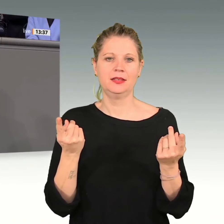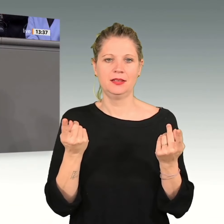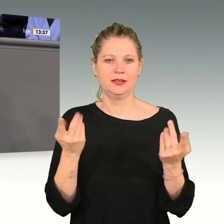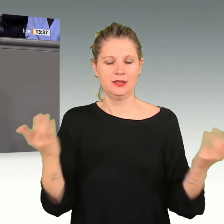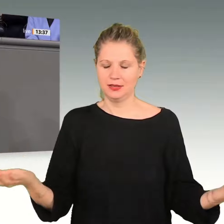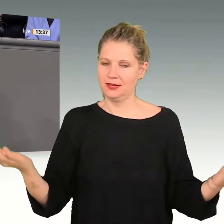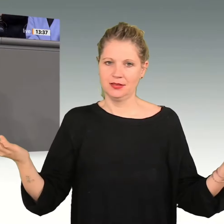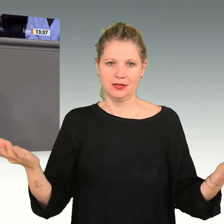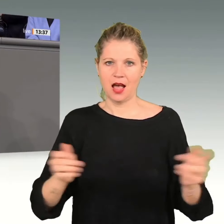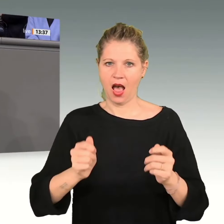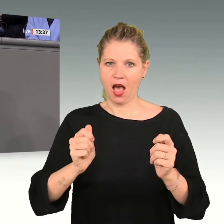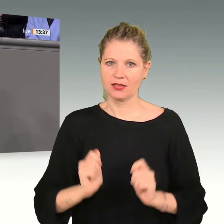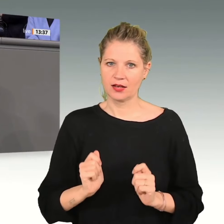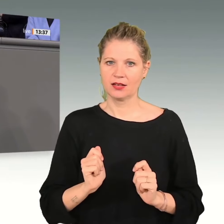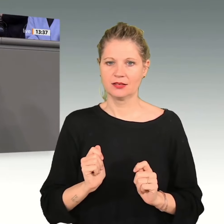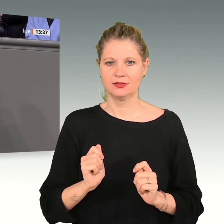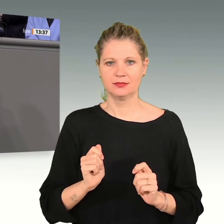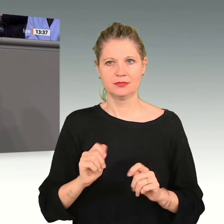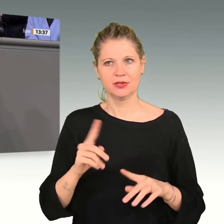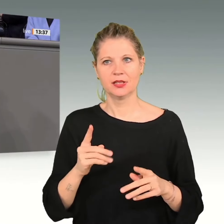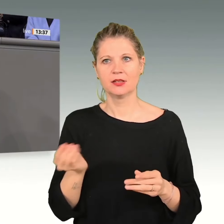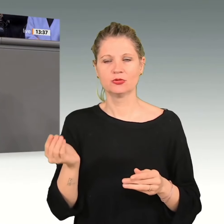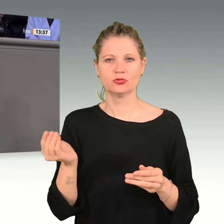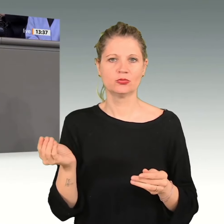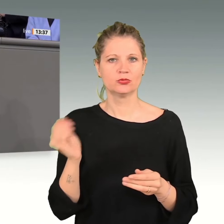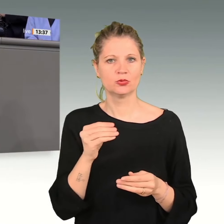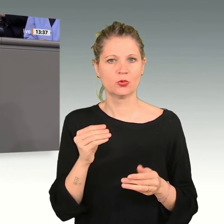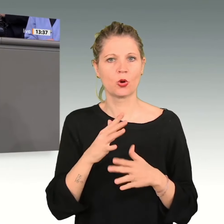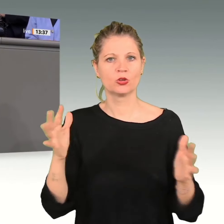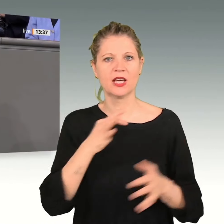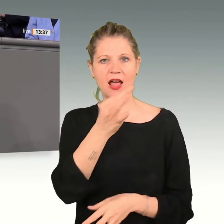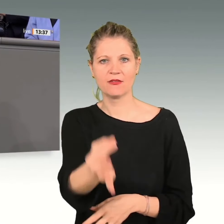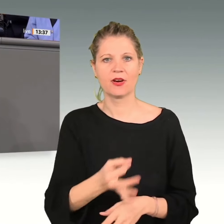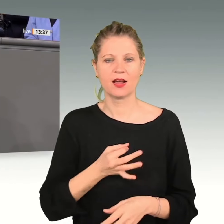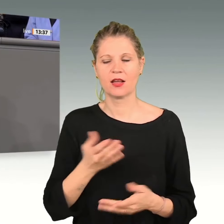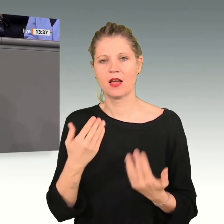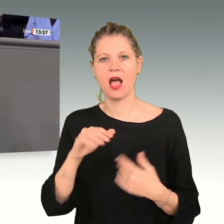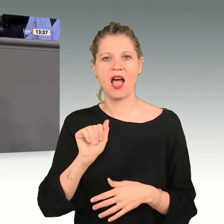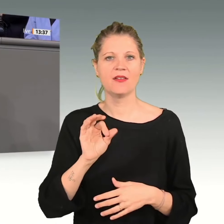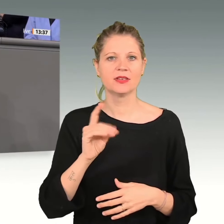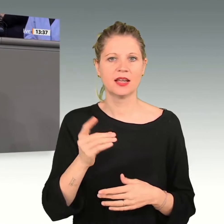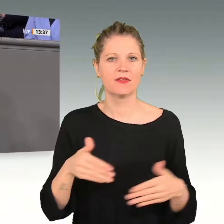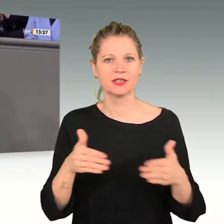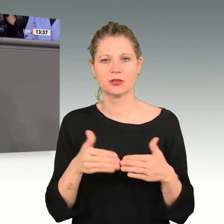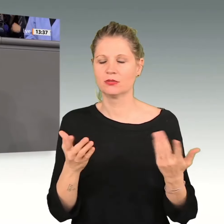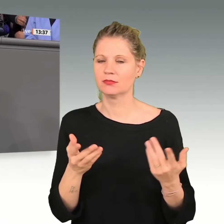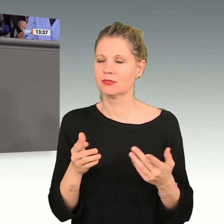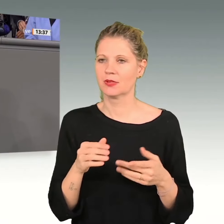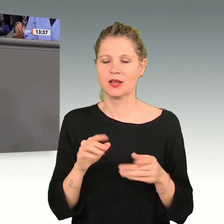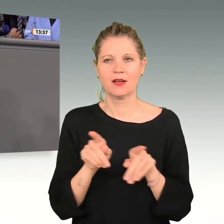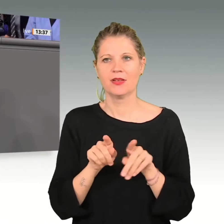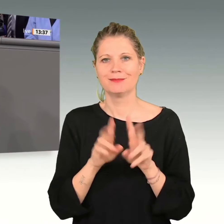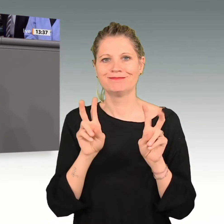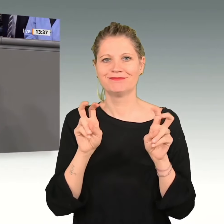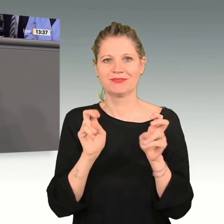Antrag begleitend zur Großen Anfrage der AfD-Fraktion zu tun, den ich wieder als Deckmantelantrag